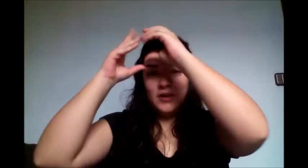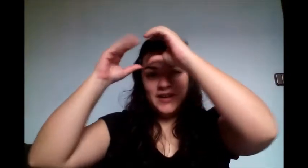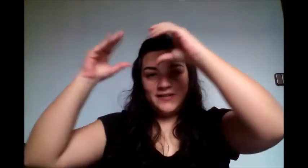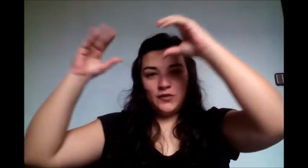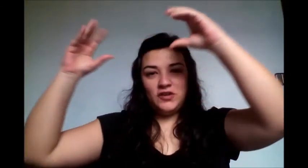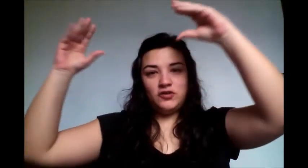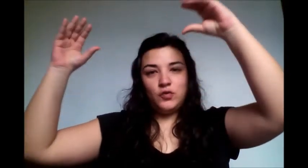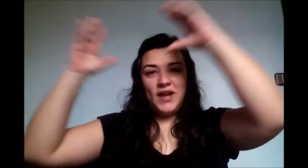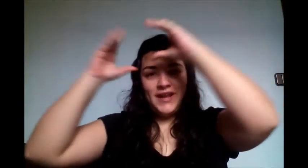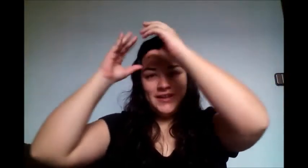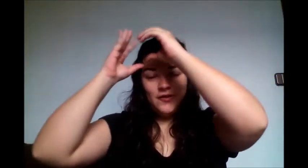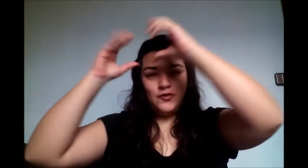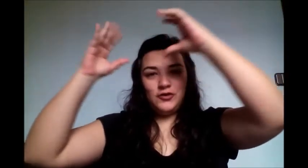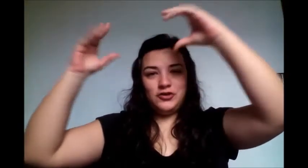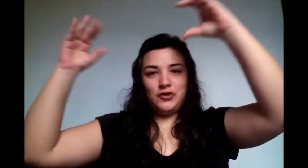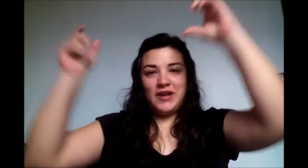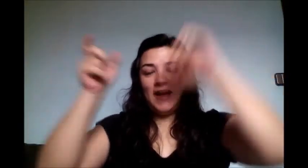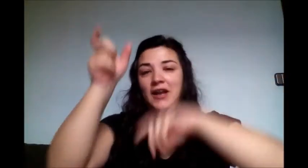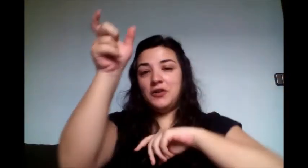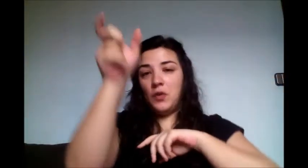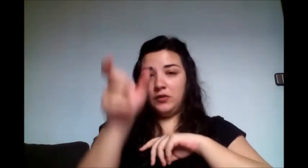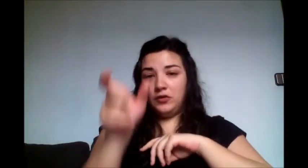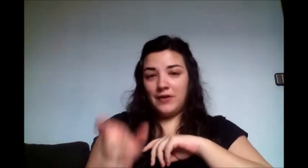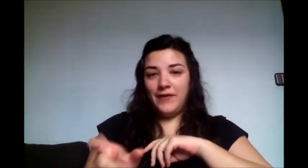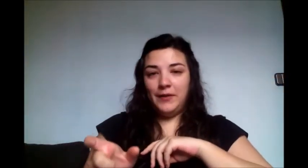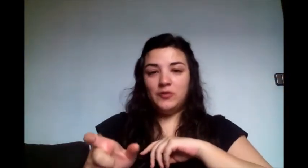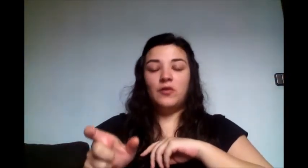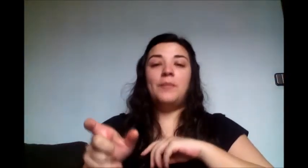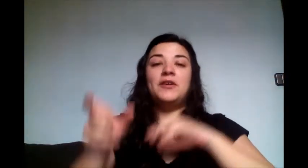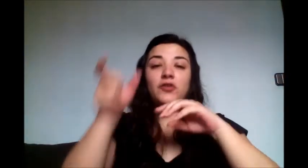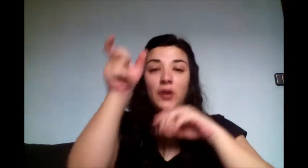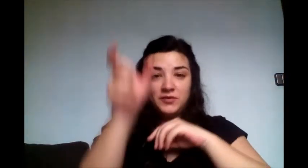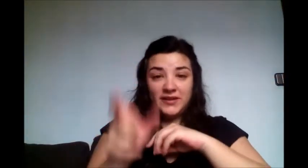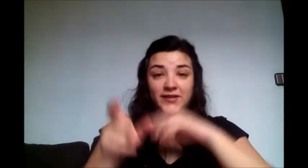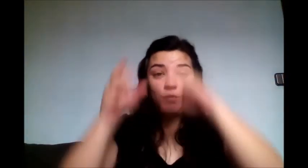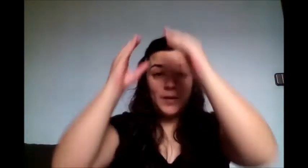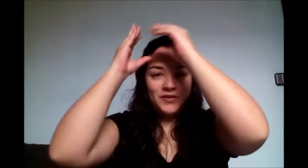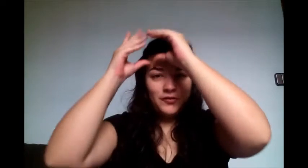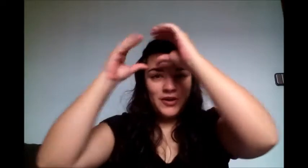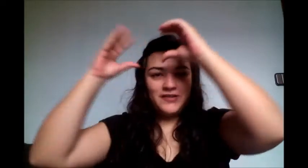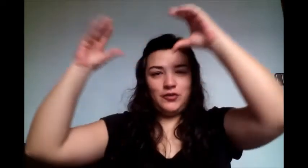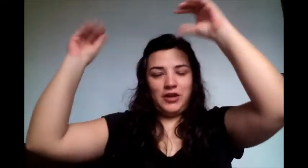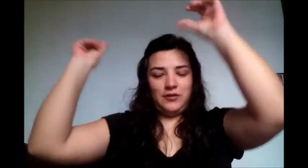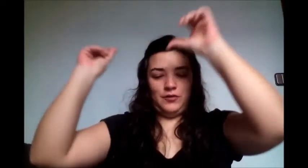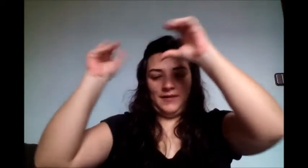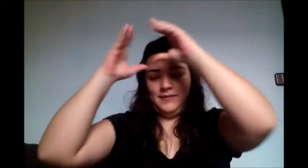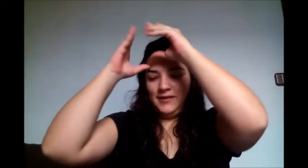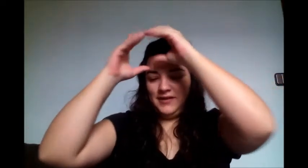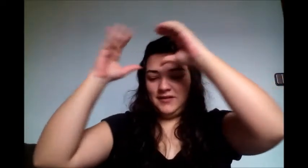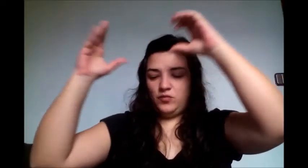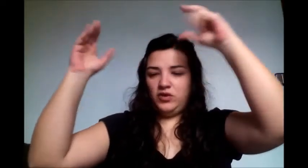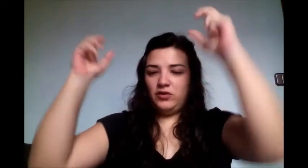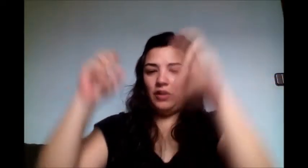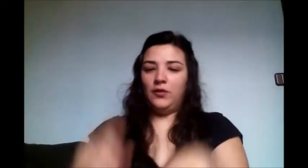this is a dream, a dream, when we refer to a person, it is a person so very sony,